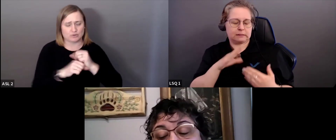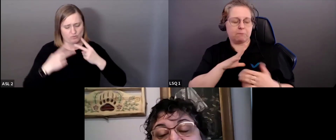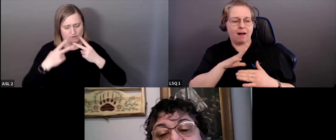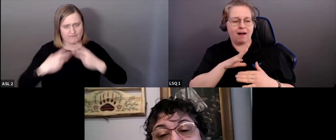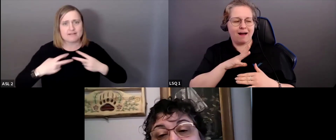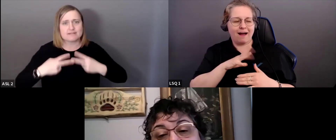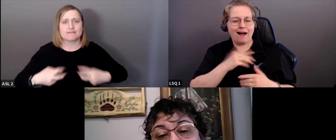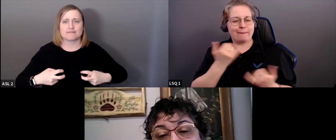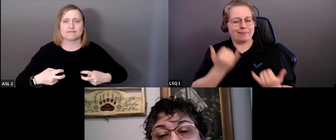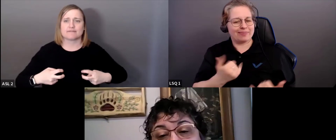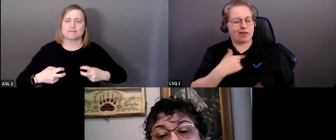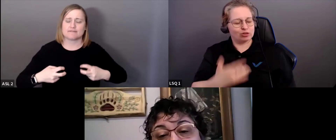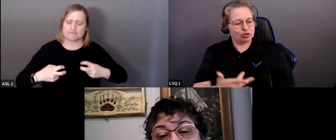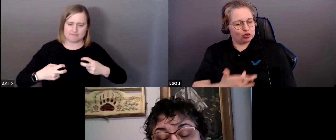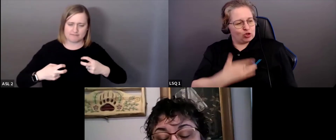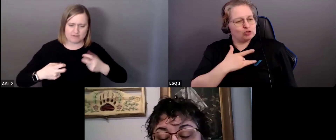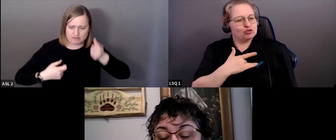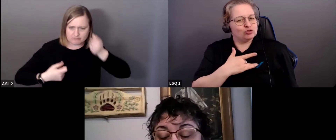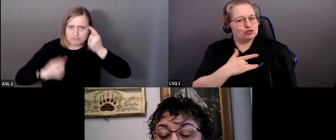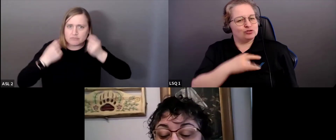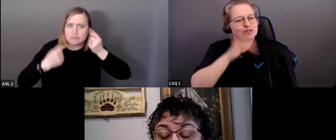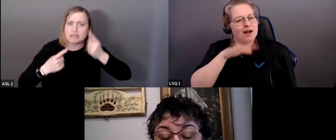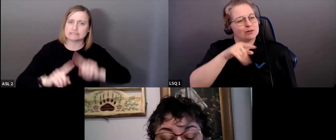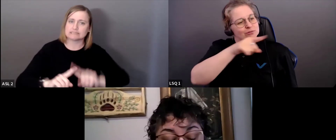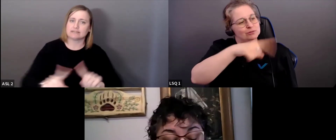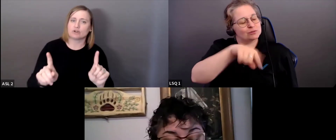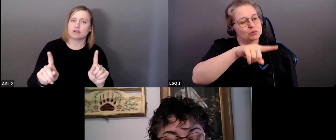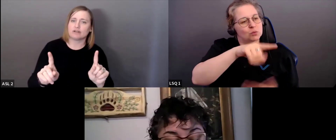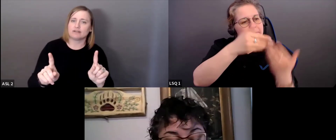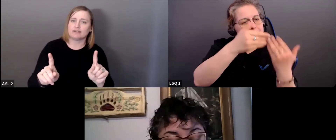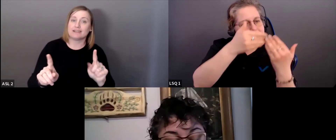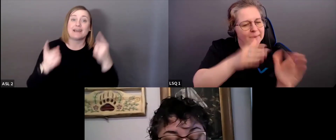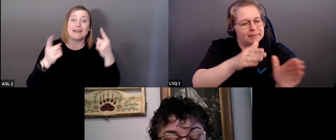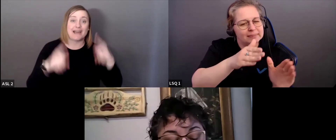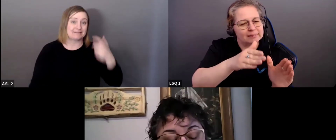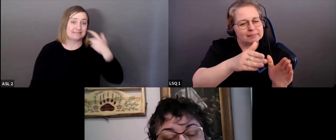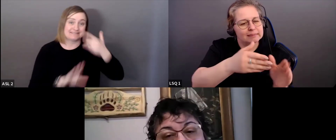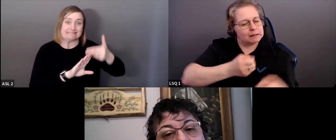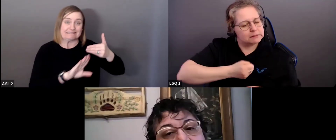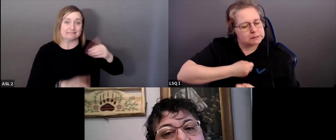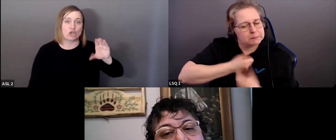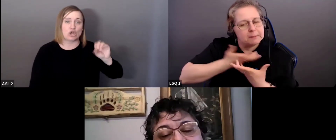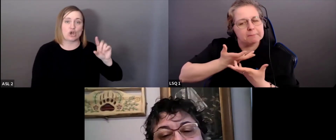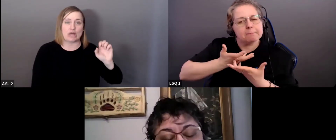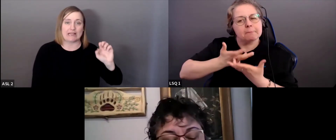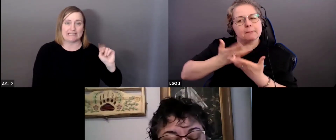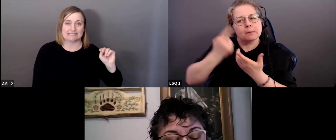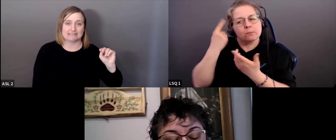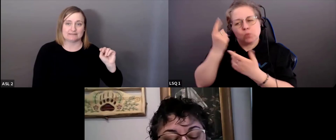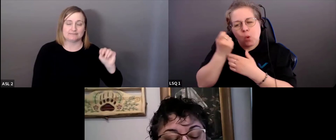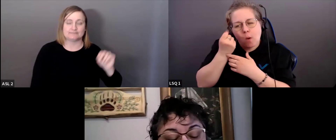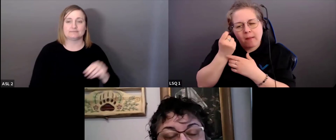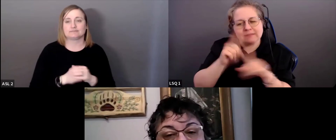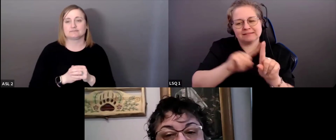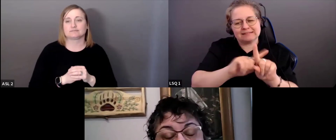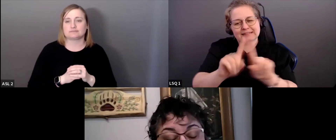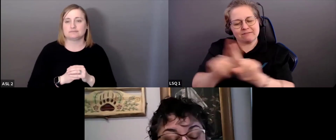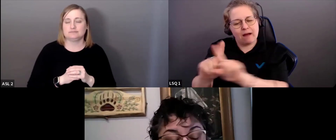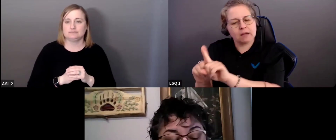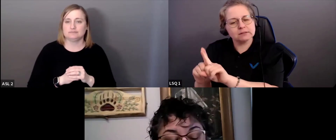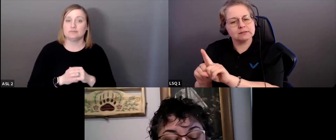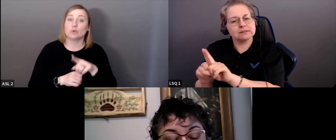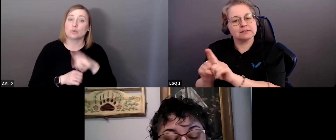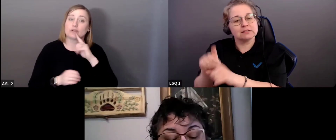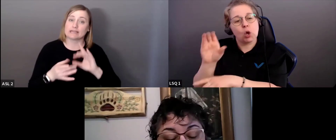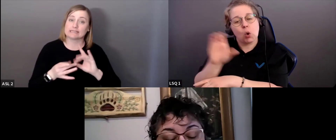vous étiez prêts à nous en parler et à comprendre la différence qu'a expliquée